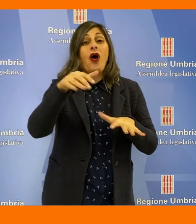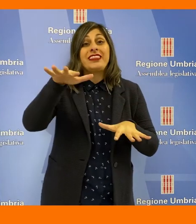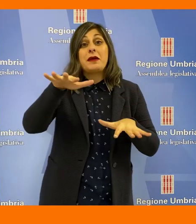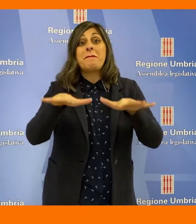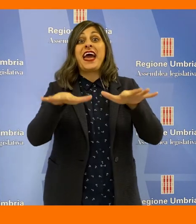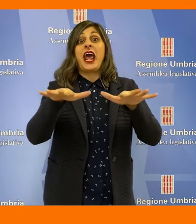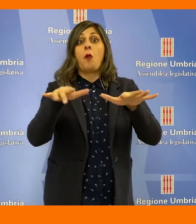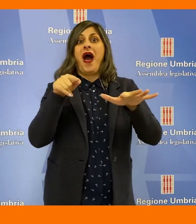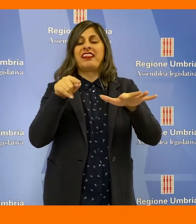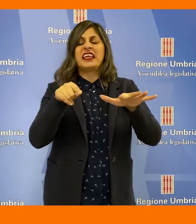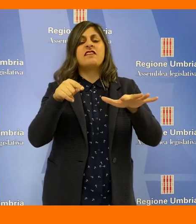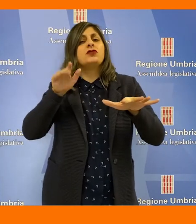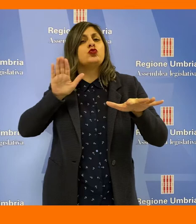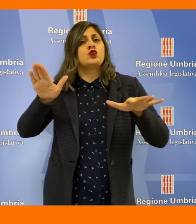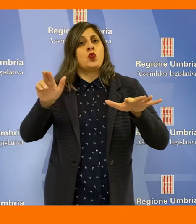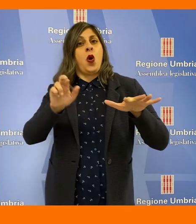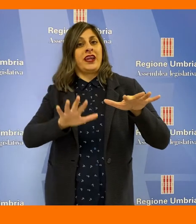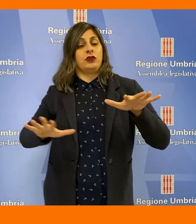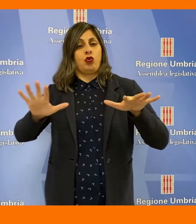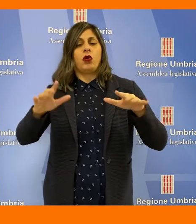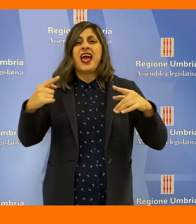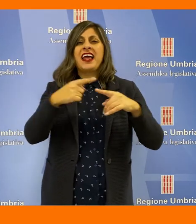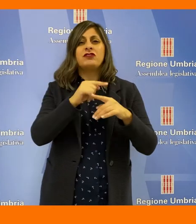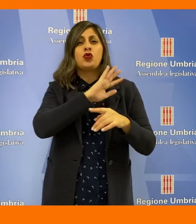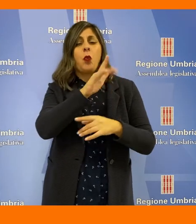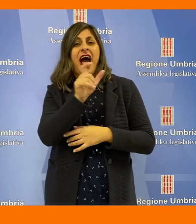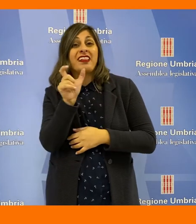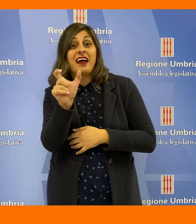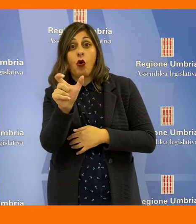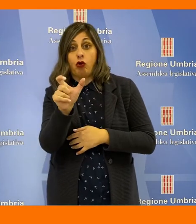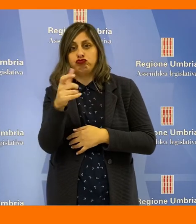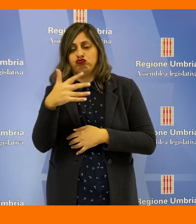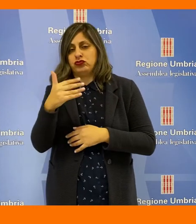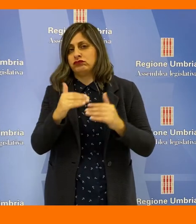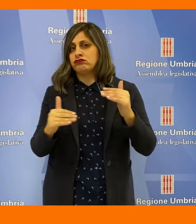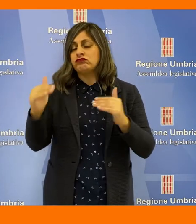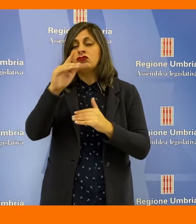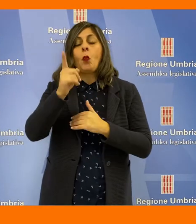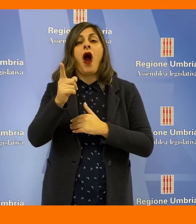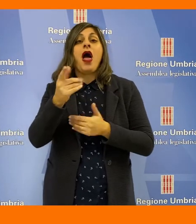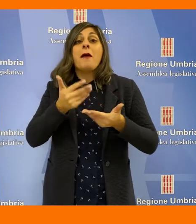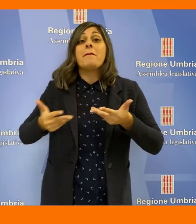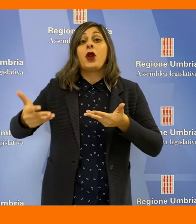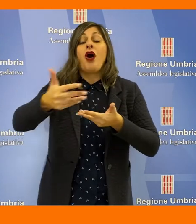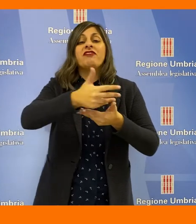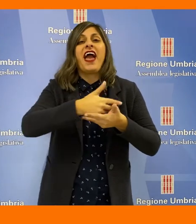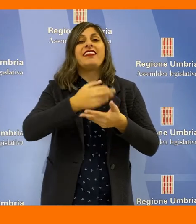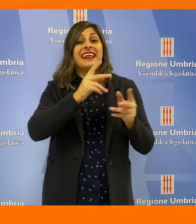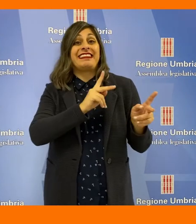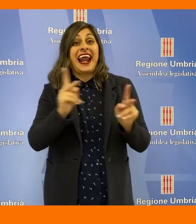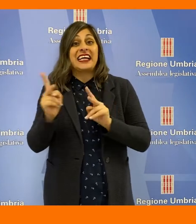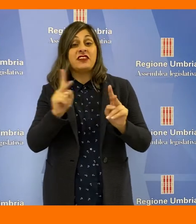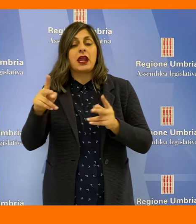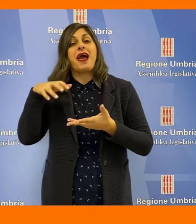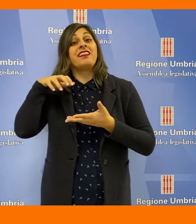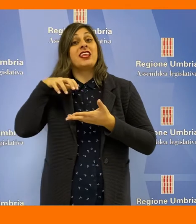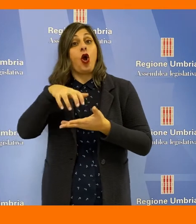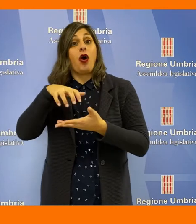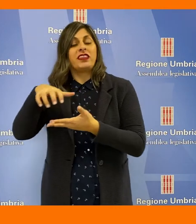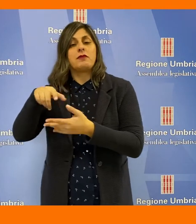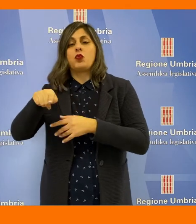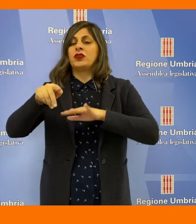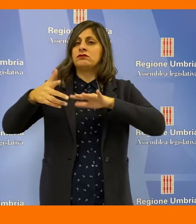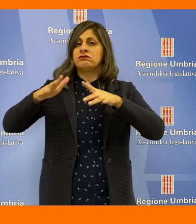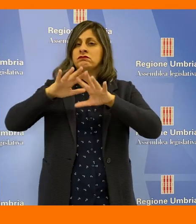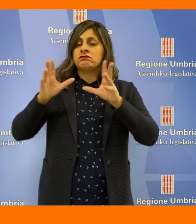perequativi attribuibili alla Regione, mentre un'altra voce rilevante è rappresentata dai proventi da trasferimenti e contributi, che